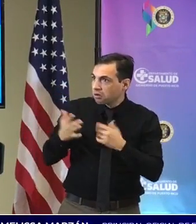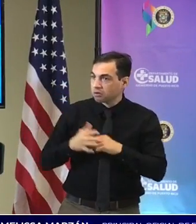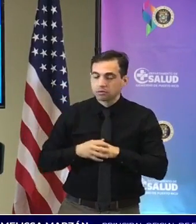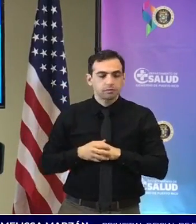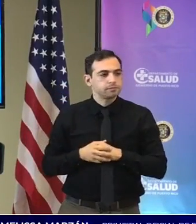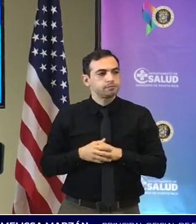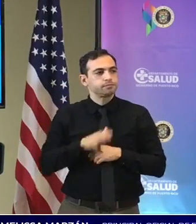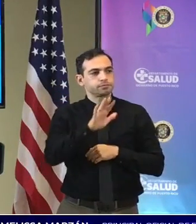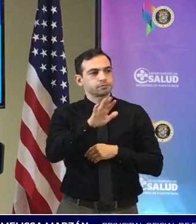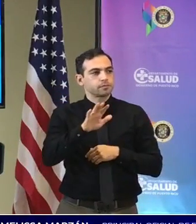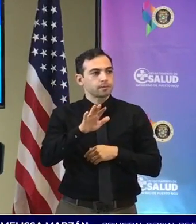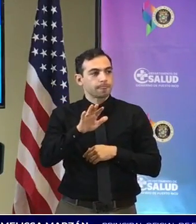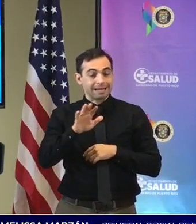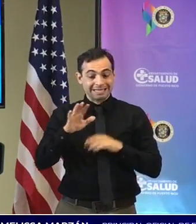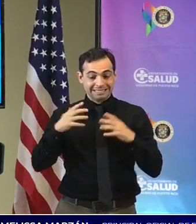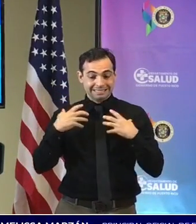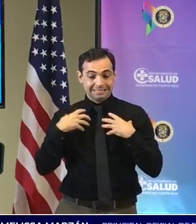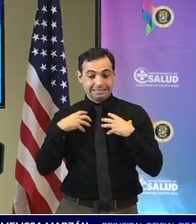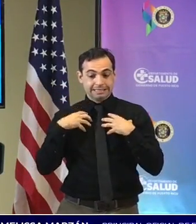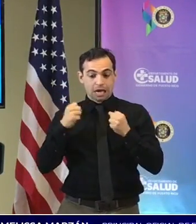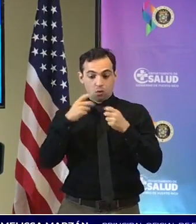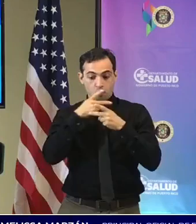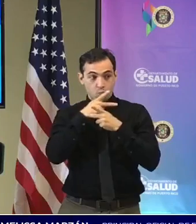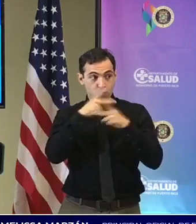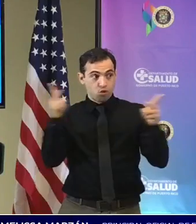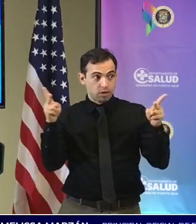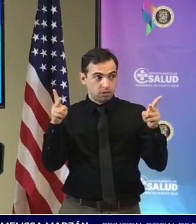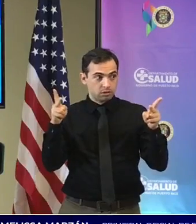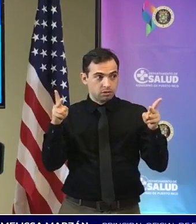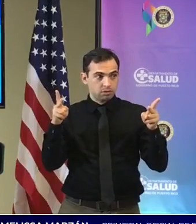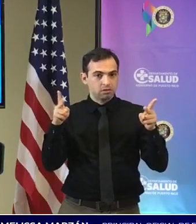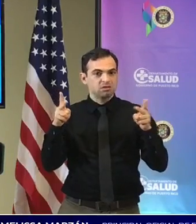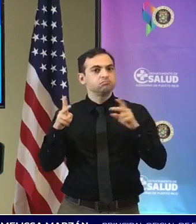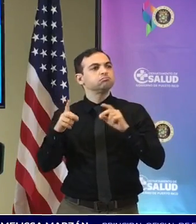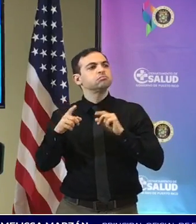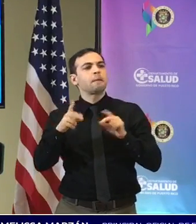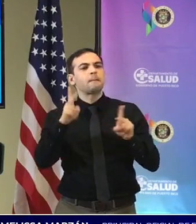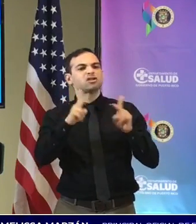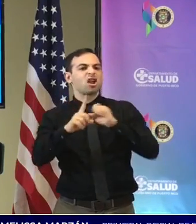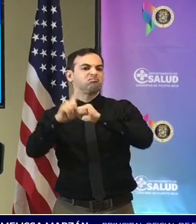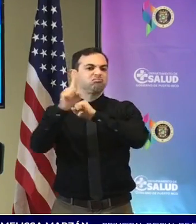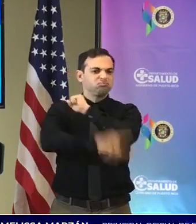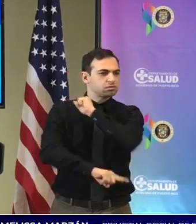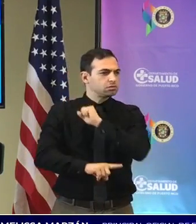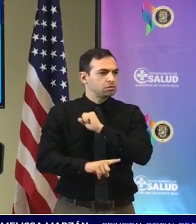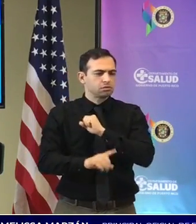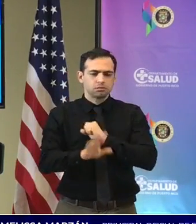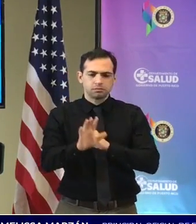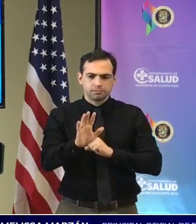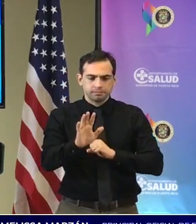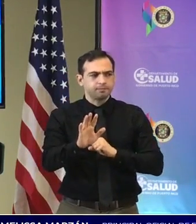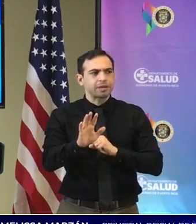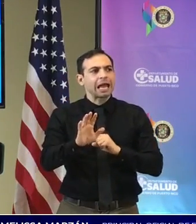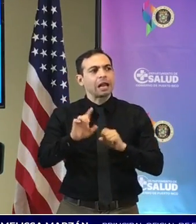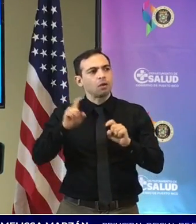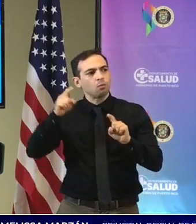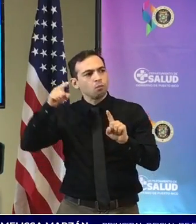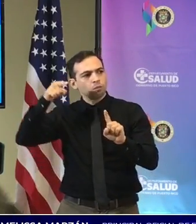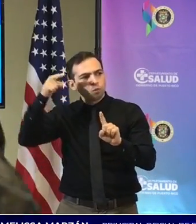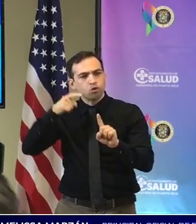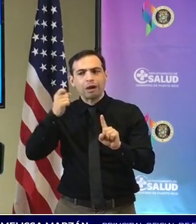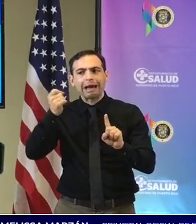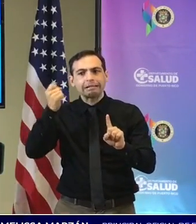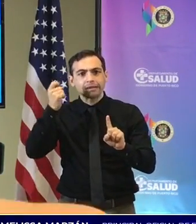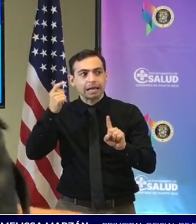desde el punto de salud pública más que penalizar a la gente lo que necesitamos es las personas comprendan que esto es un asunto de que